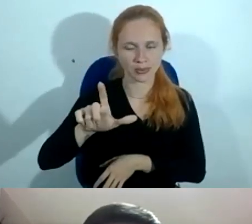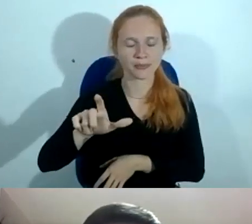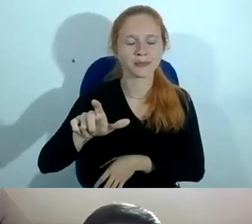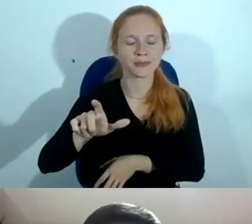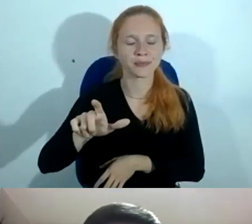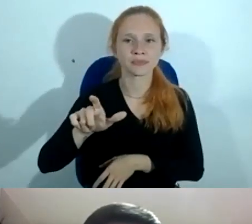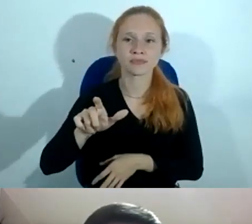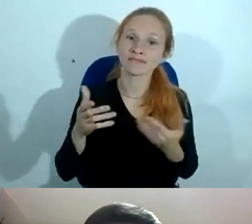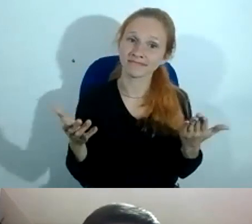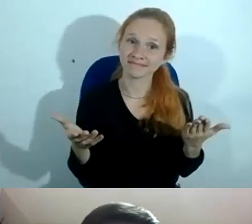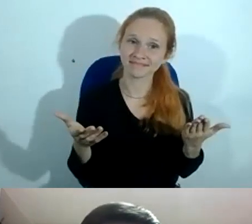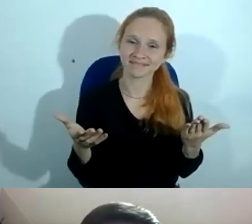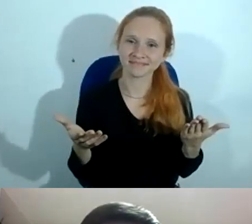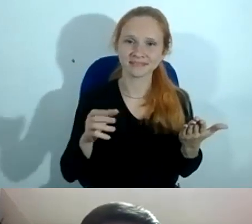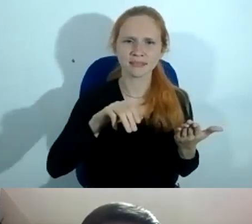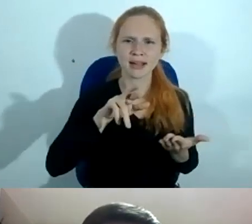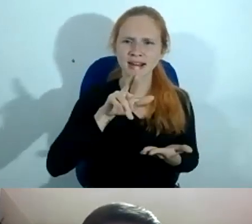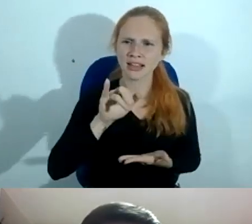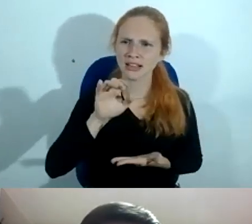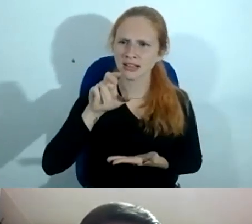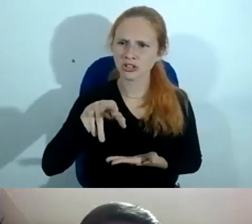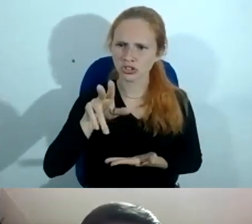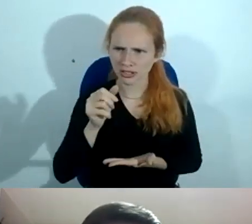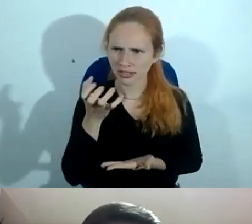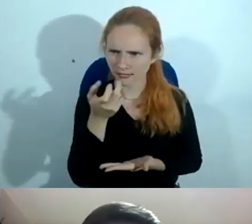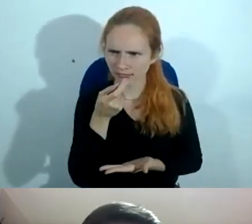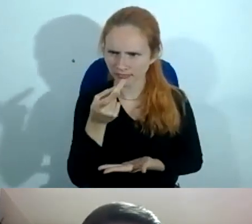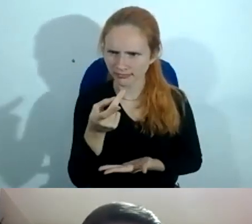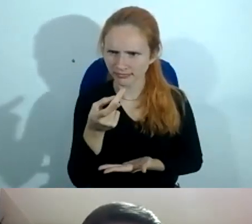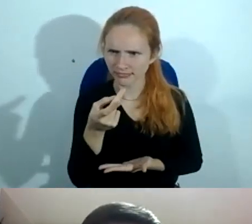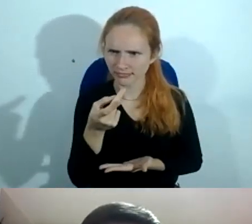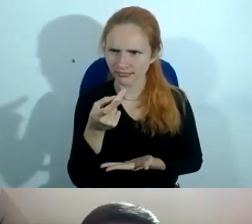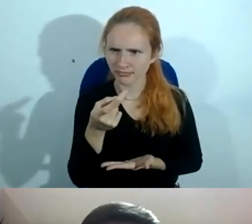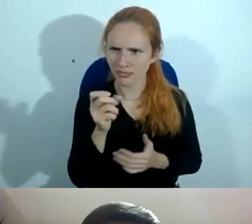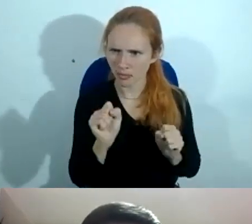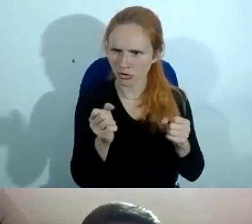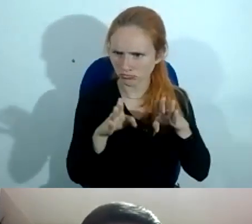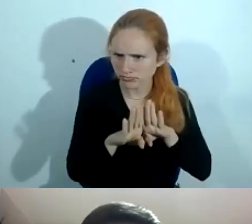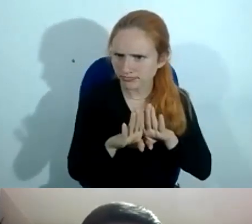dito isso doutora Maria Cristina quer fazer o encerramento pelo fórum ou posso encerrar?